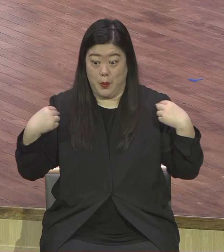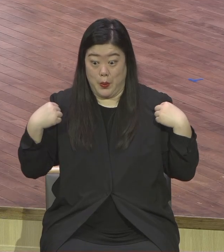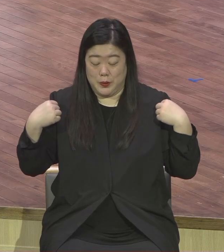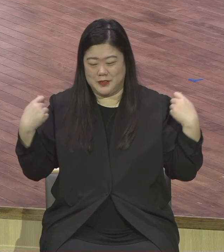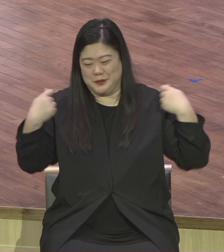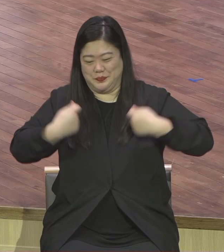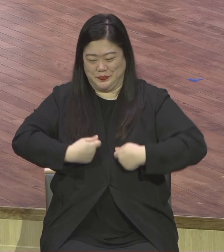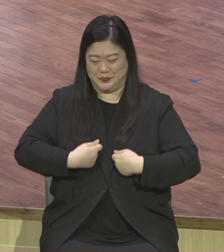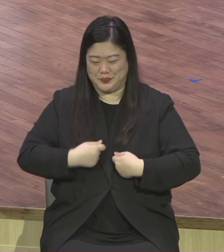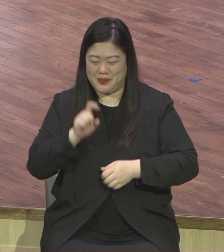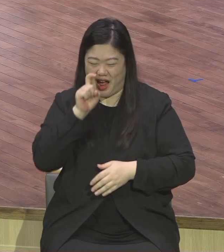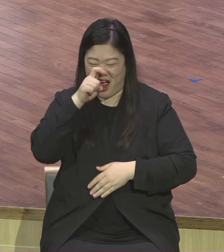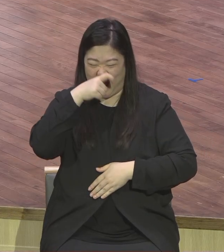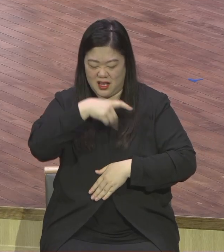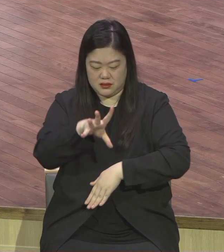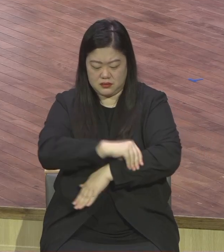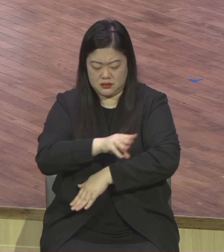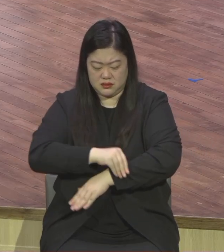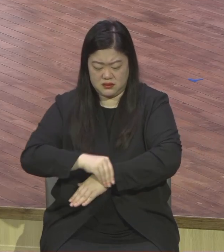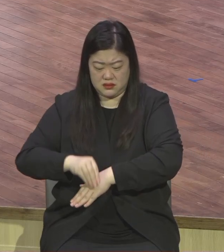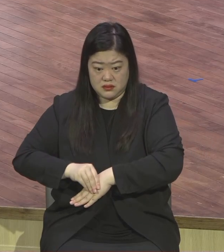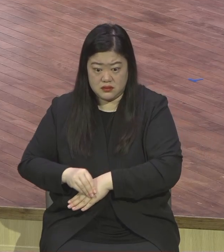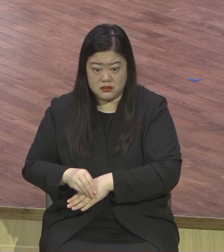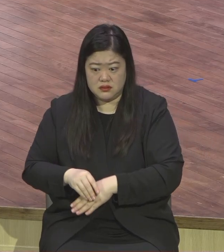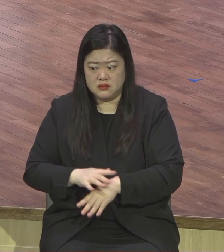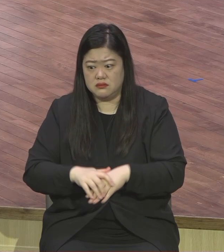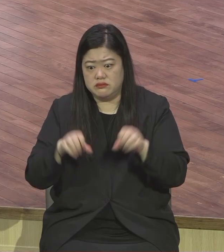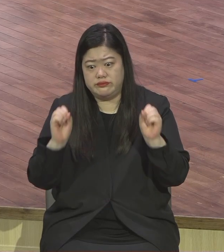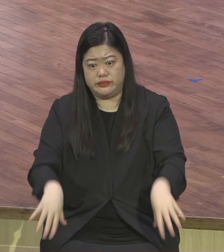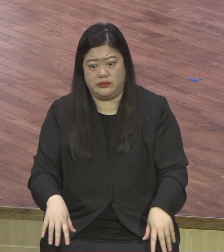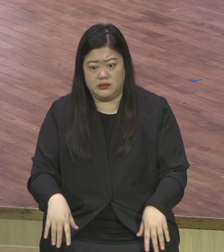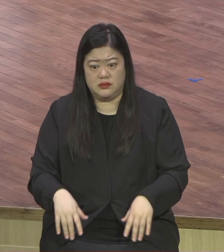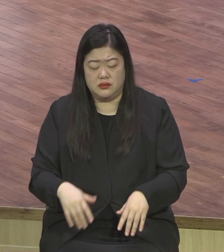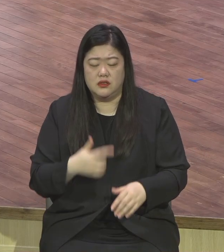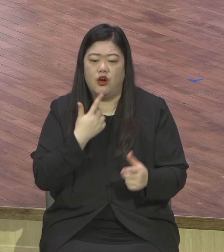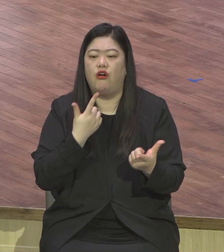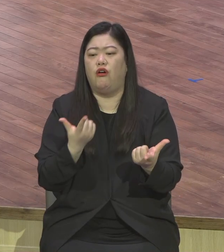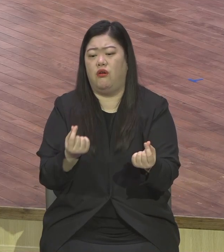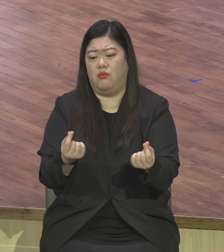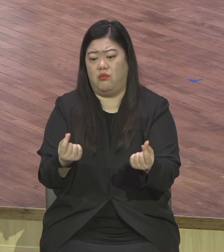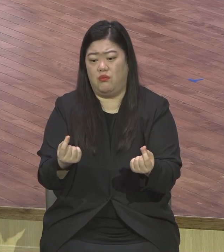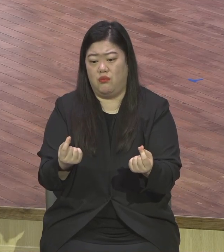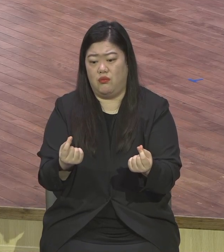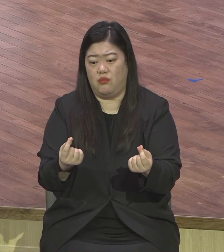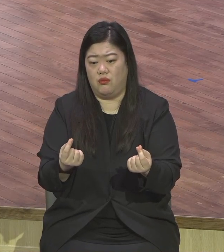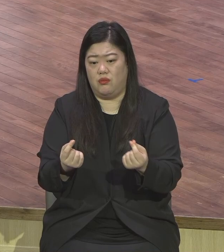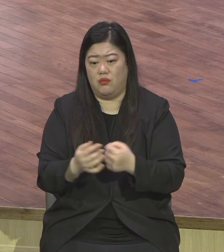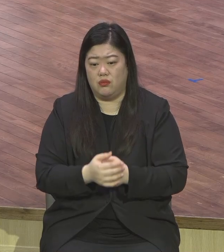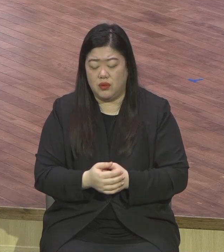기준에서 착한 행시를 했다 해도 근원적으로 죄 해결을 못합니다.